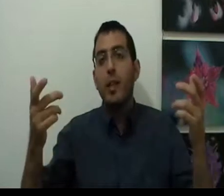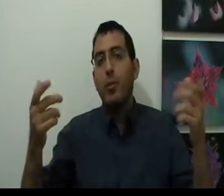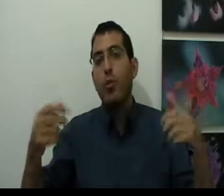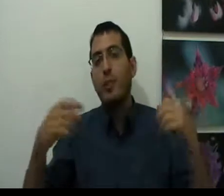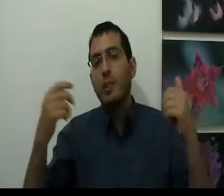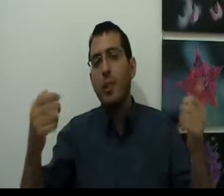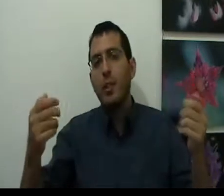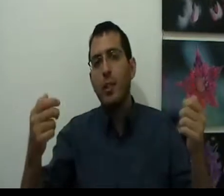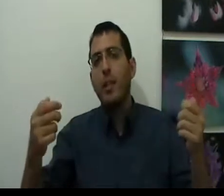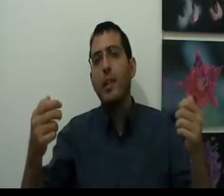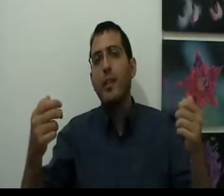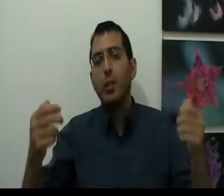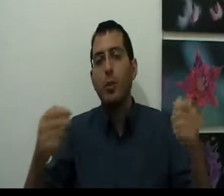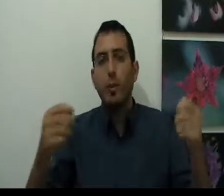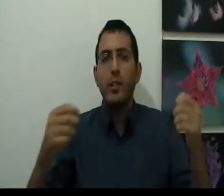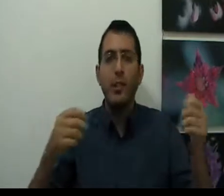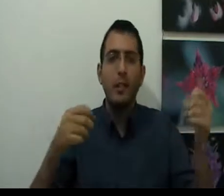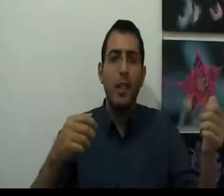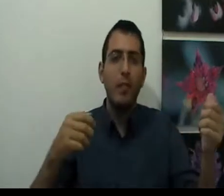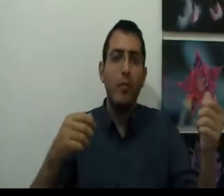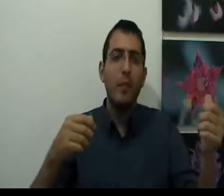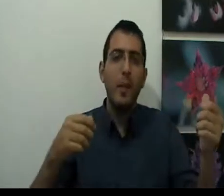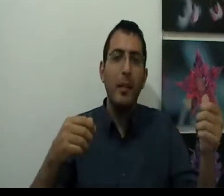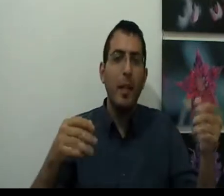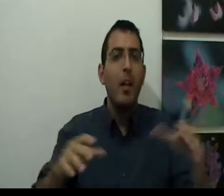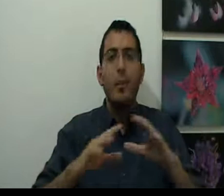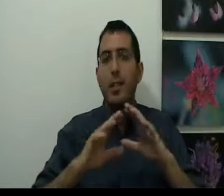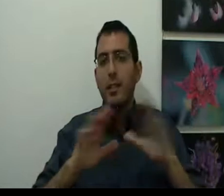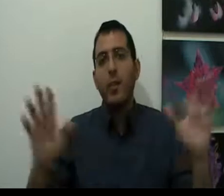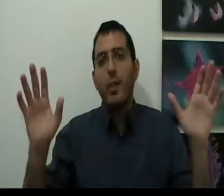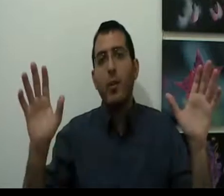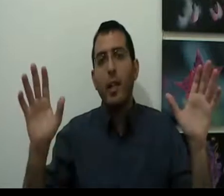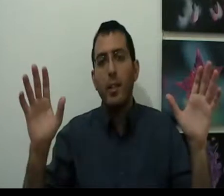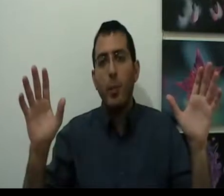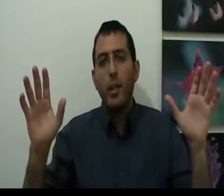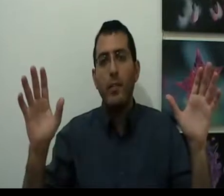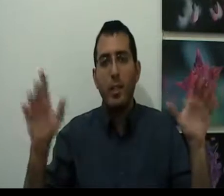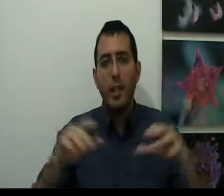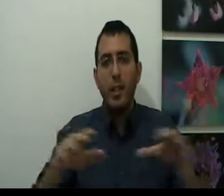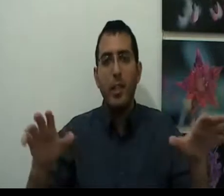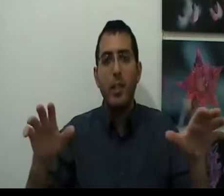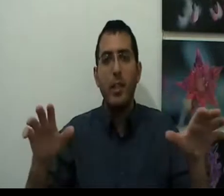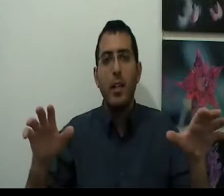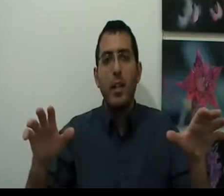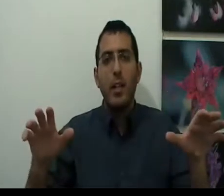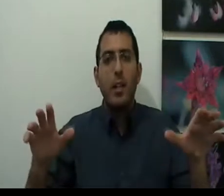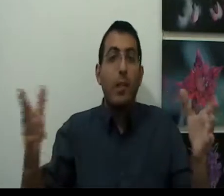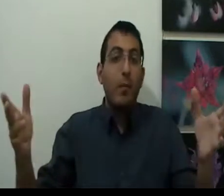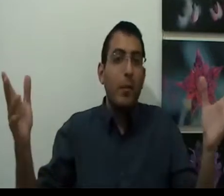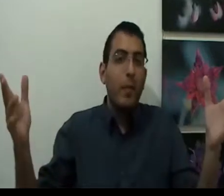להרגיש טוב, אז מציבים לו את העניין של טוב בוא עכשיו תנסה להרגיש טוב באמת בשביל כזה דבר כל אחד יהיה מוכן לוותר על כמובן אם בן